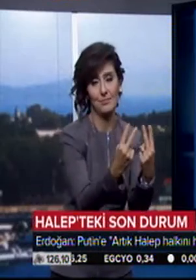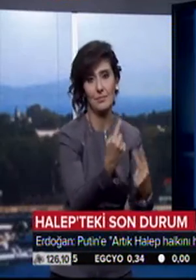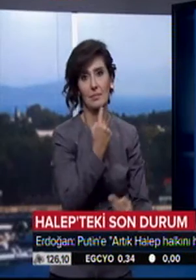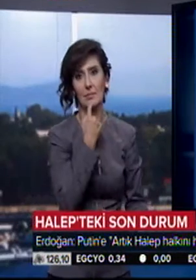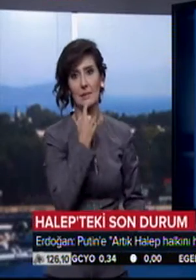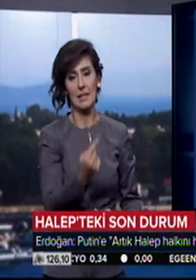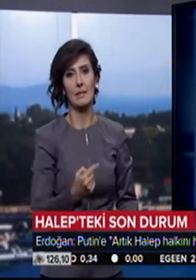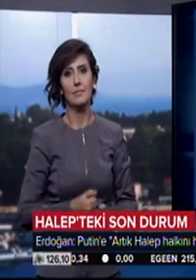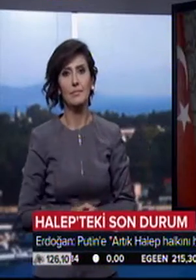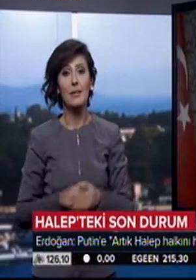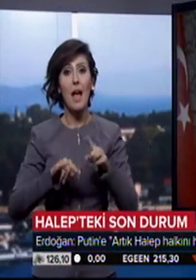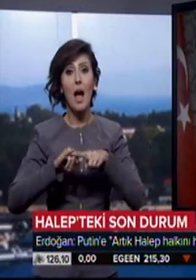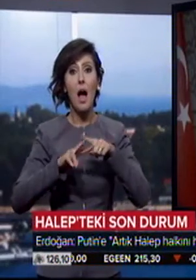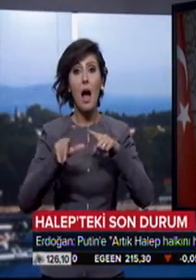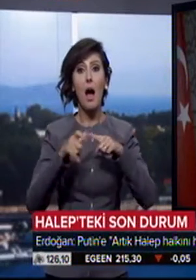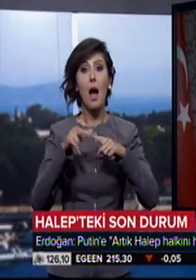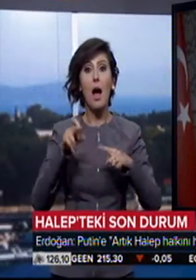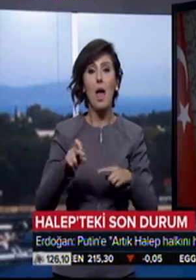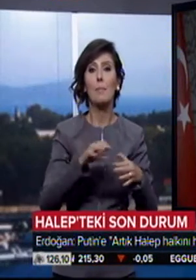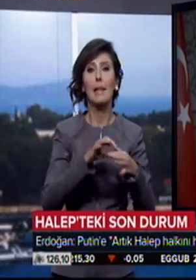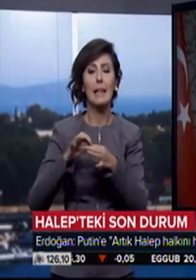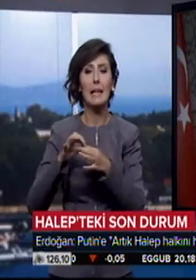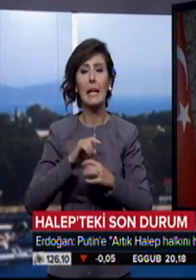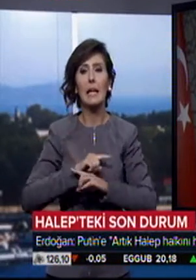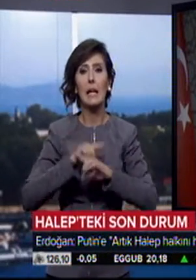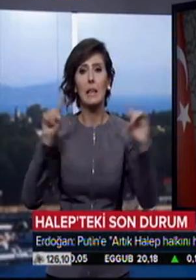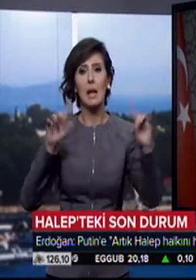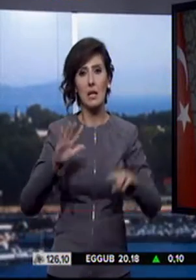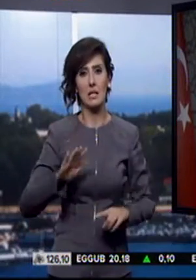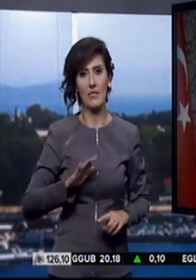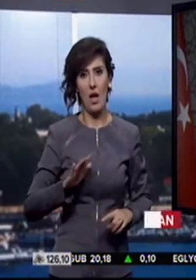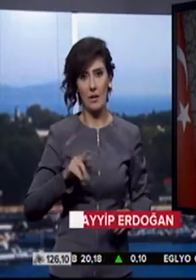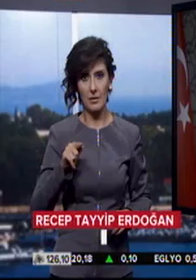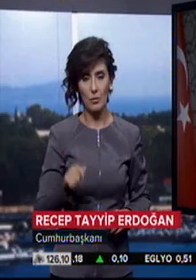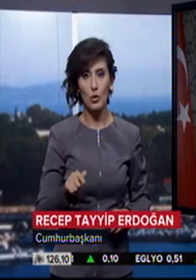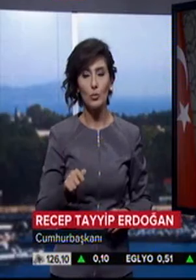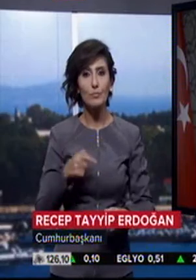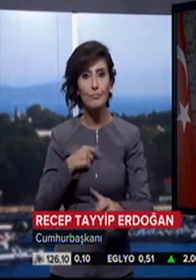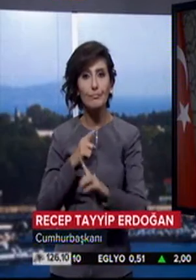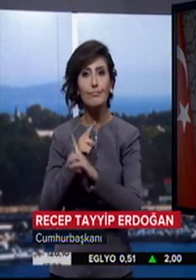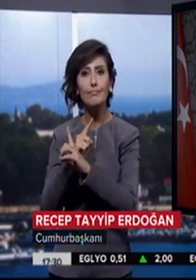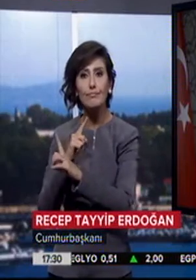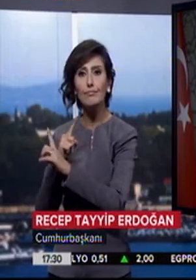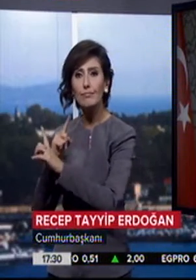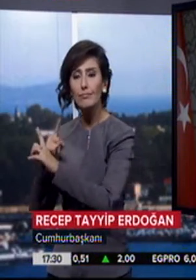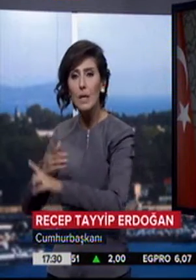Halep'le ilgili itirazlarımız var. Bunu da muhataplarımıza söylüyoruz. Bunu